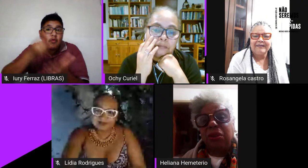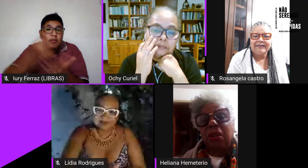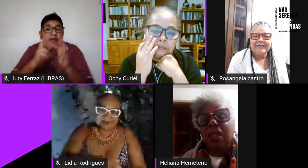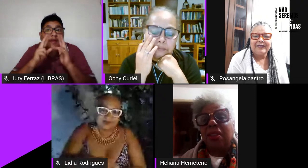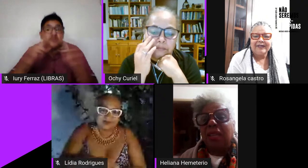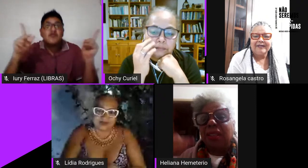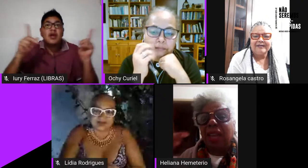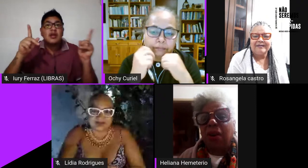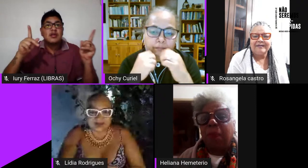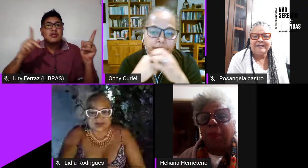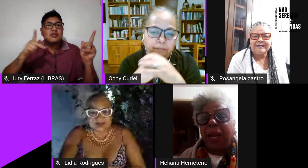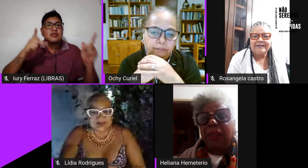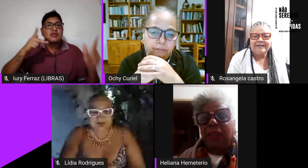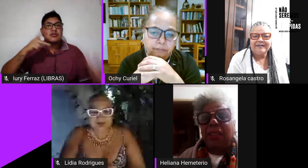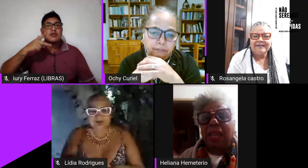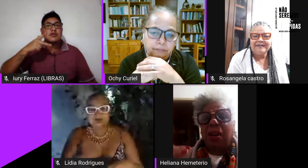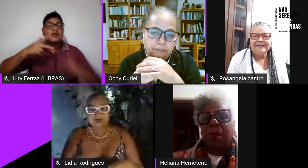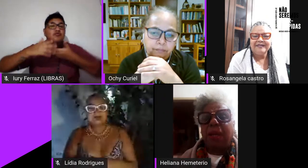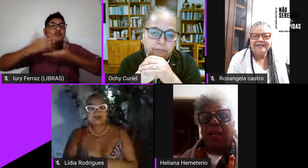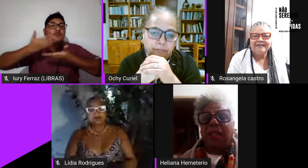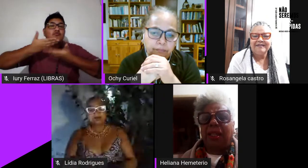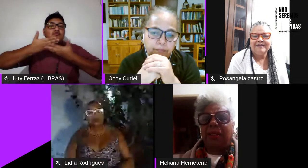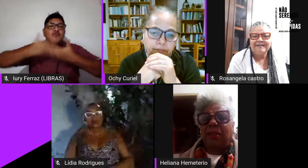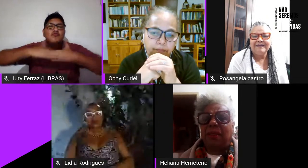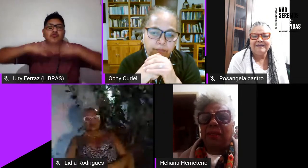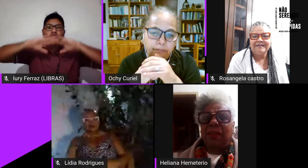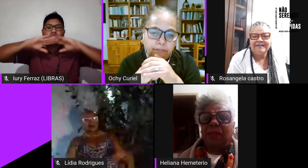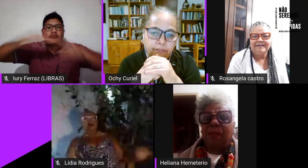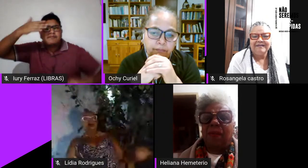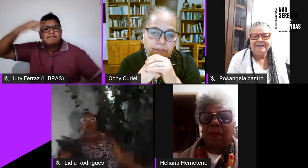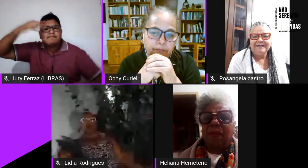de santo das iaô pretas e a branca